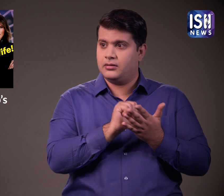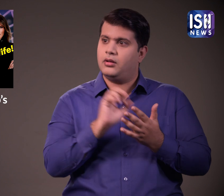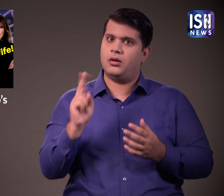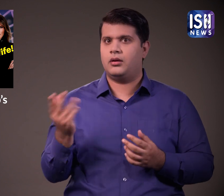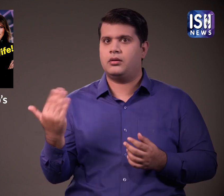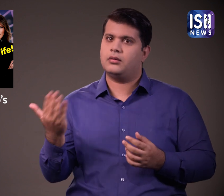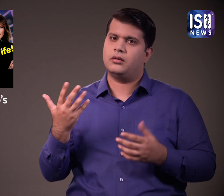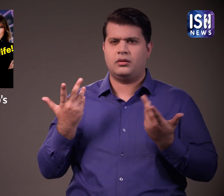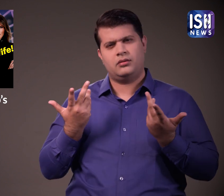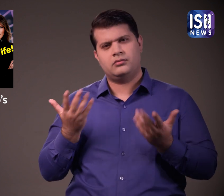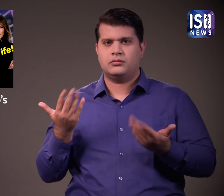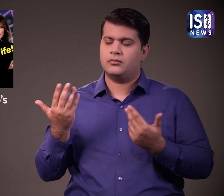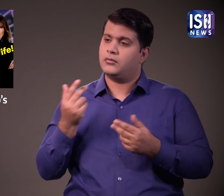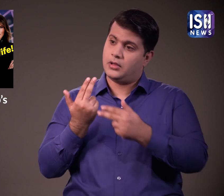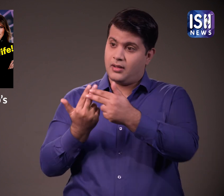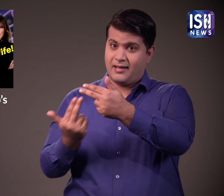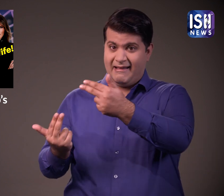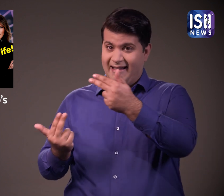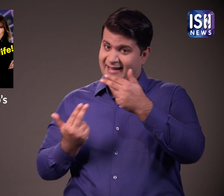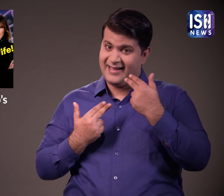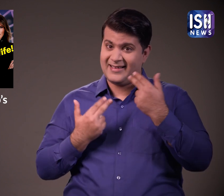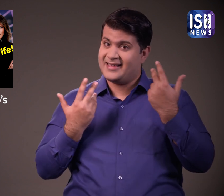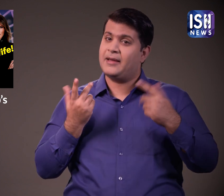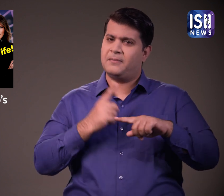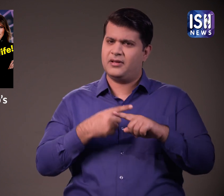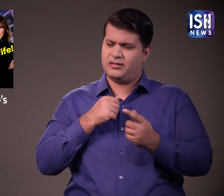मैगेजीन ने इसके लिए उन्हें 15,000 डॉलर देने का वाधा भी किया था